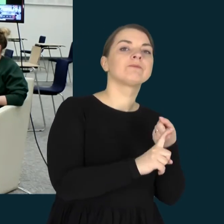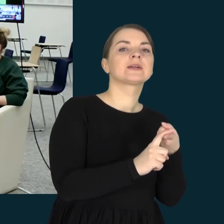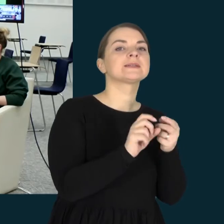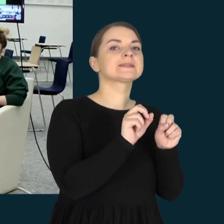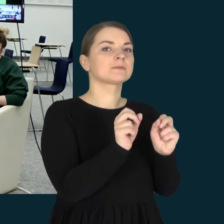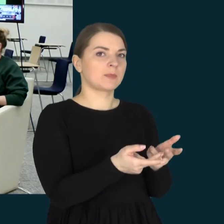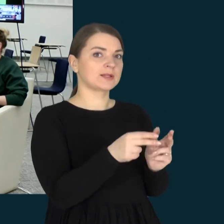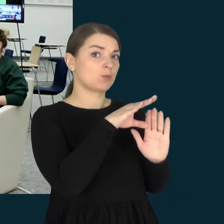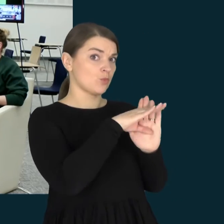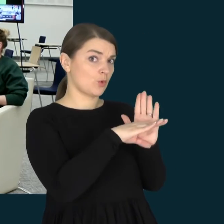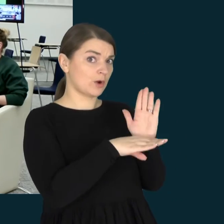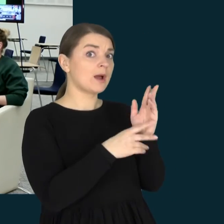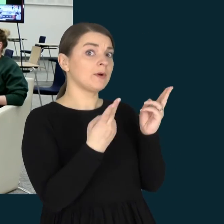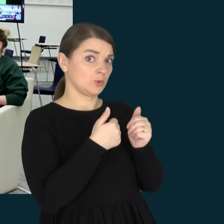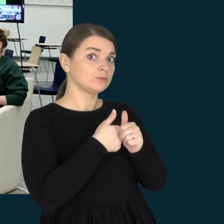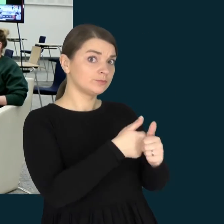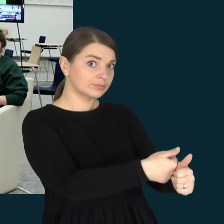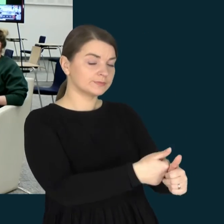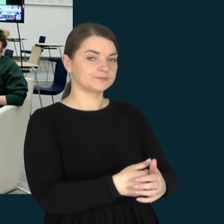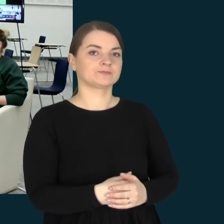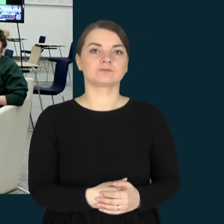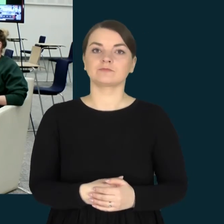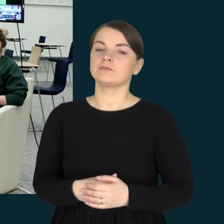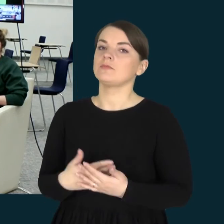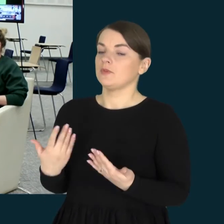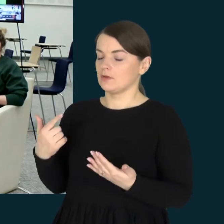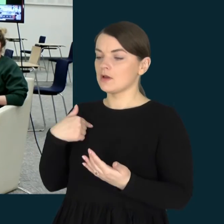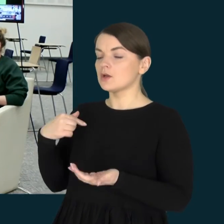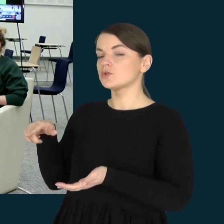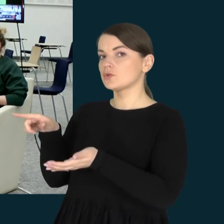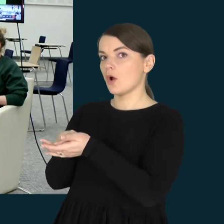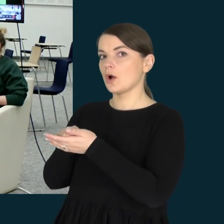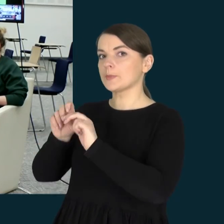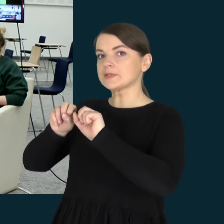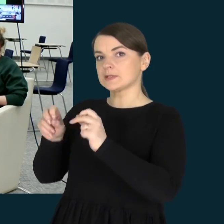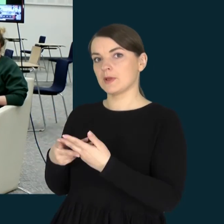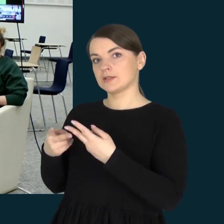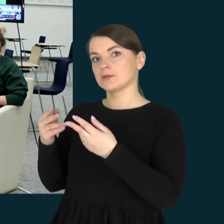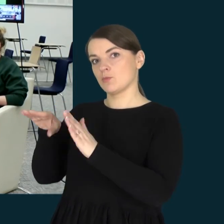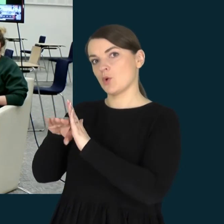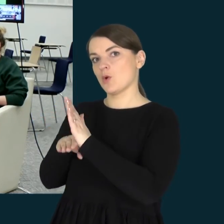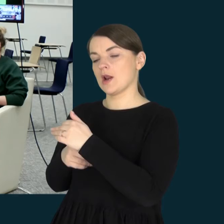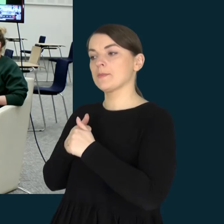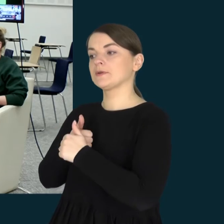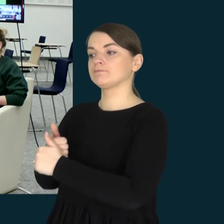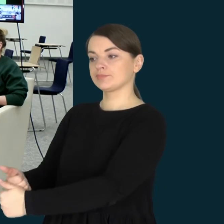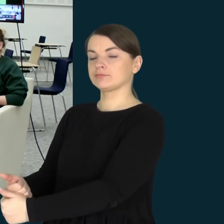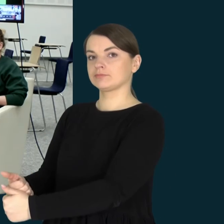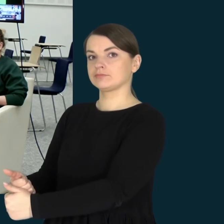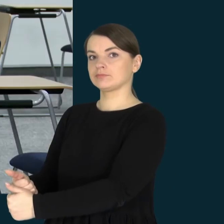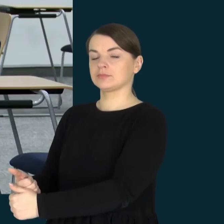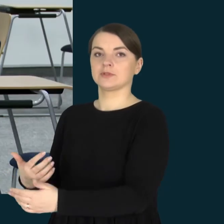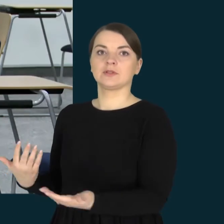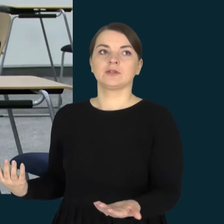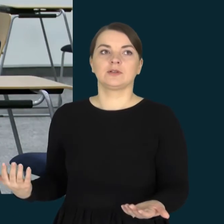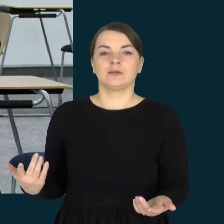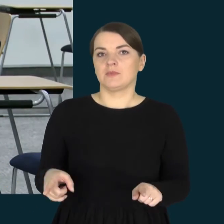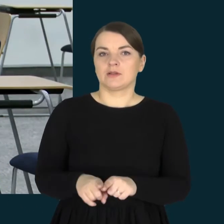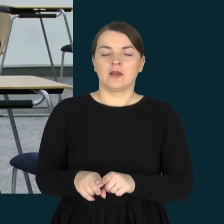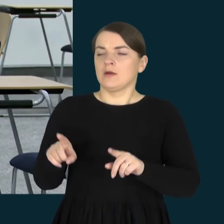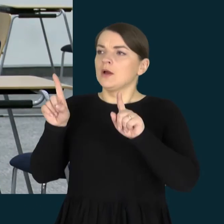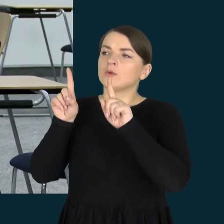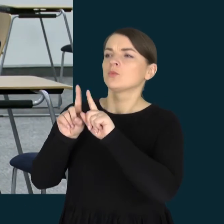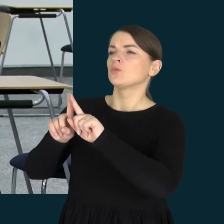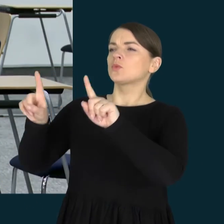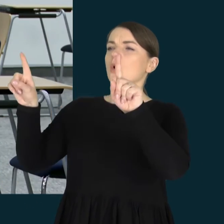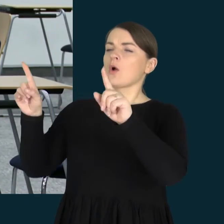programą tokių pamokiniams... Žinoma, aš privalau taikyti spetsprogramą, bet tai yra ne ypatingai kažkokias